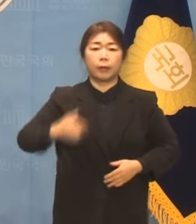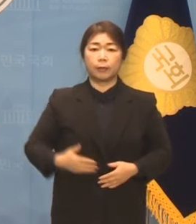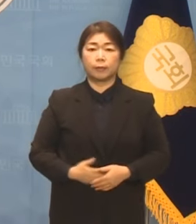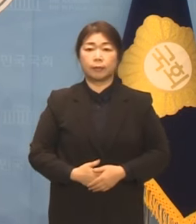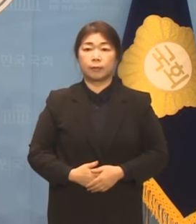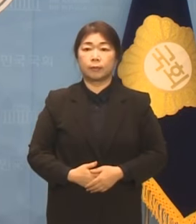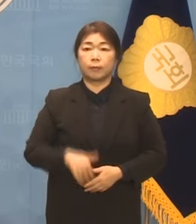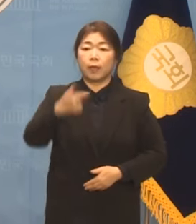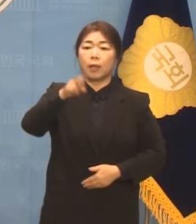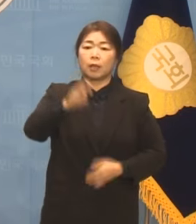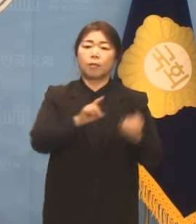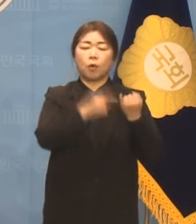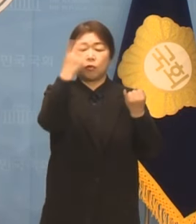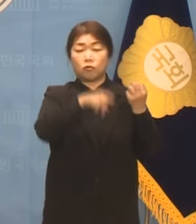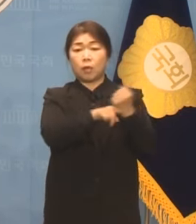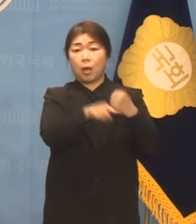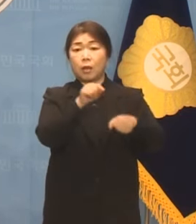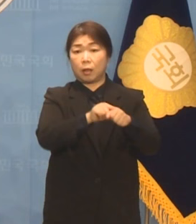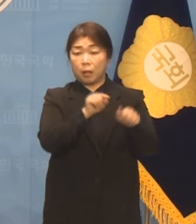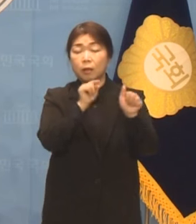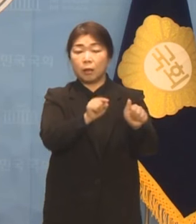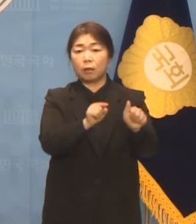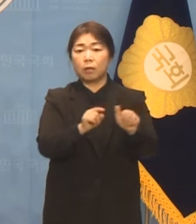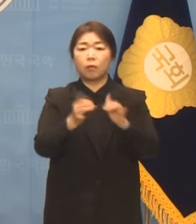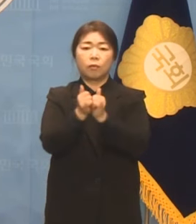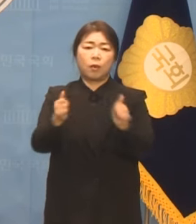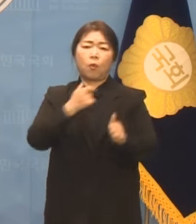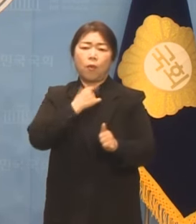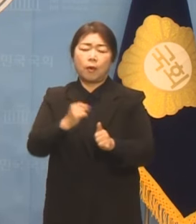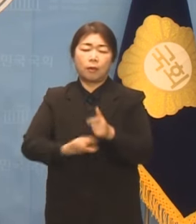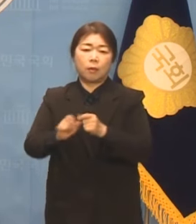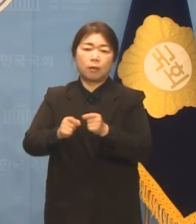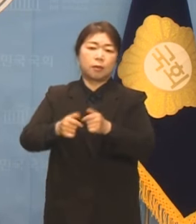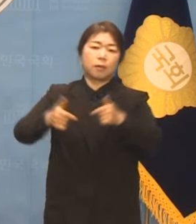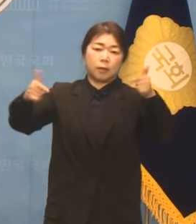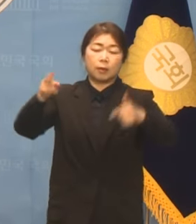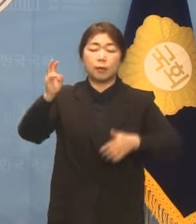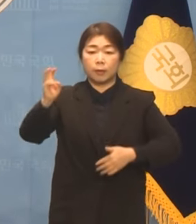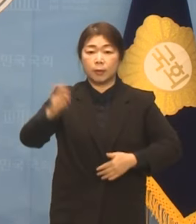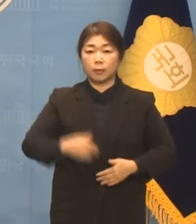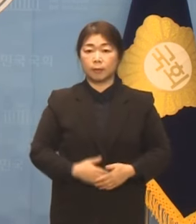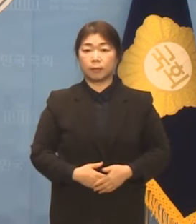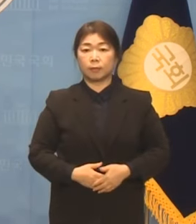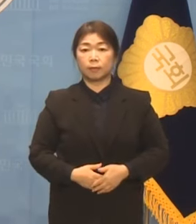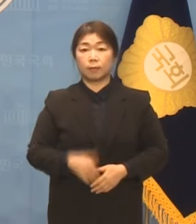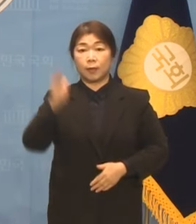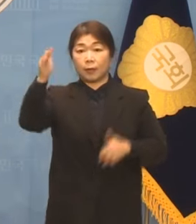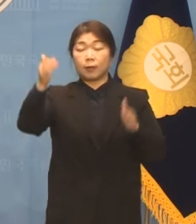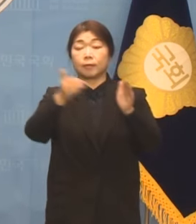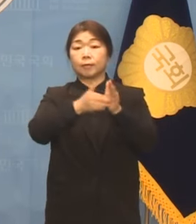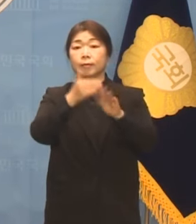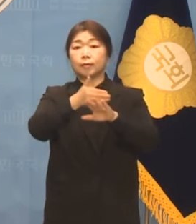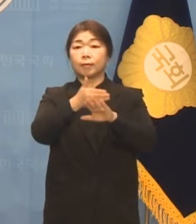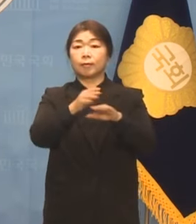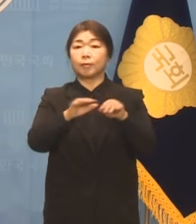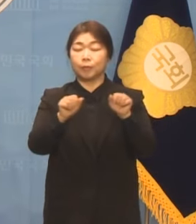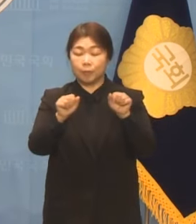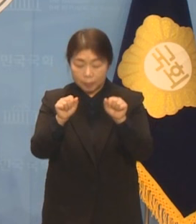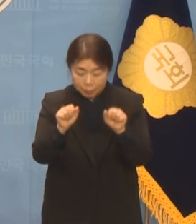김건희를 수사하라. 국민적 외침은 더 커질 것입니다. 이상 마치겠습니다. 감사합니다.